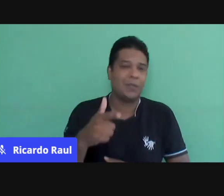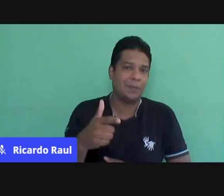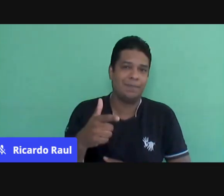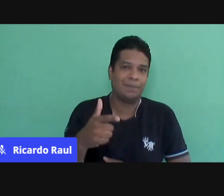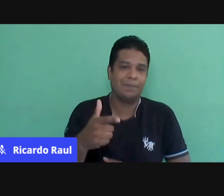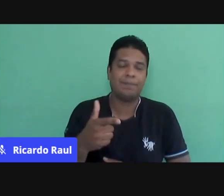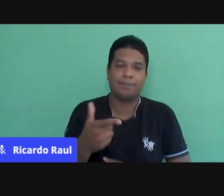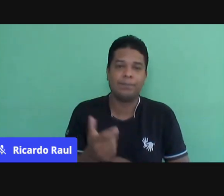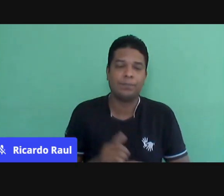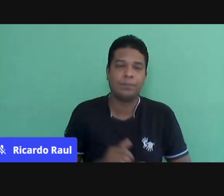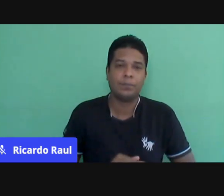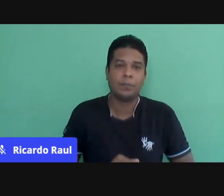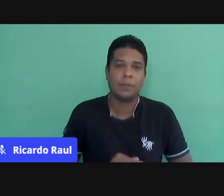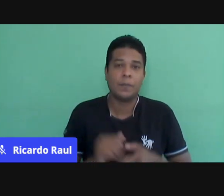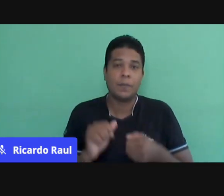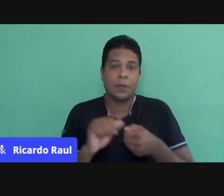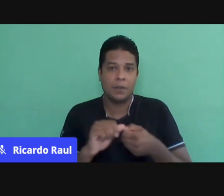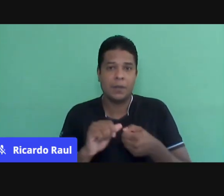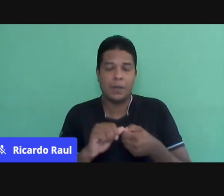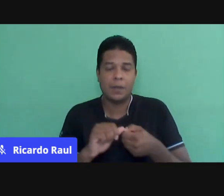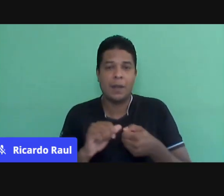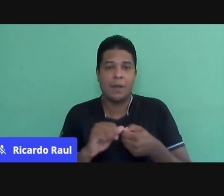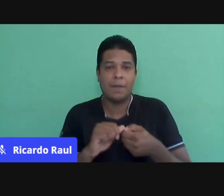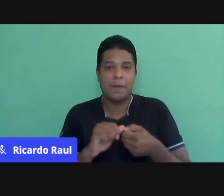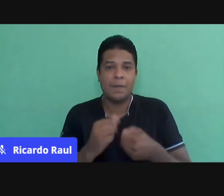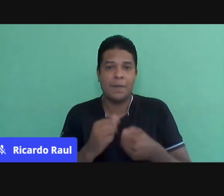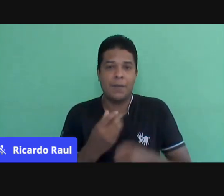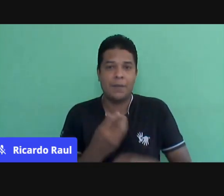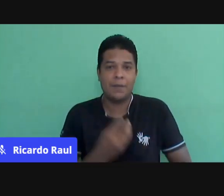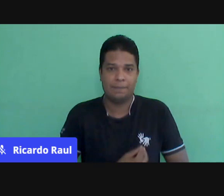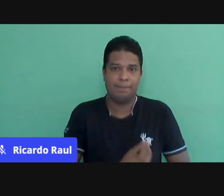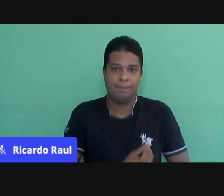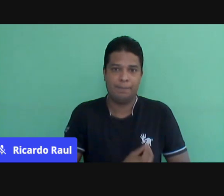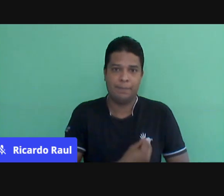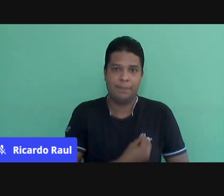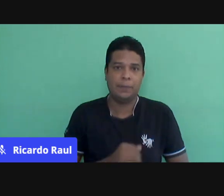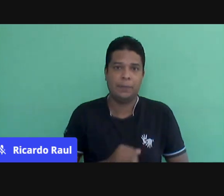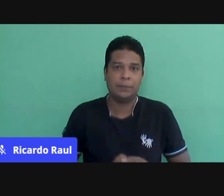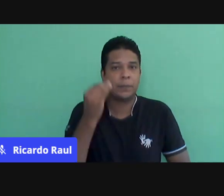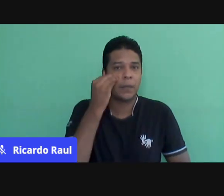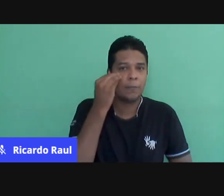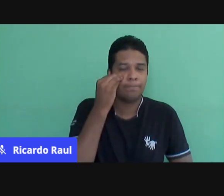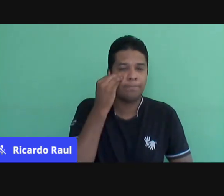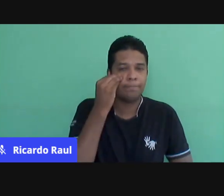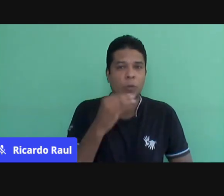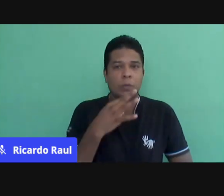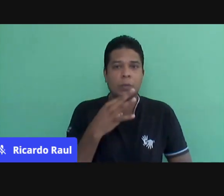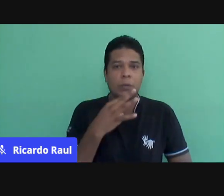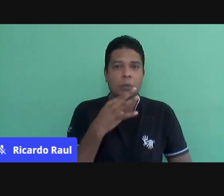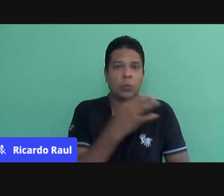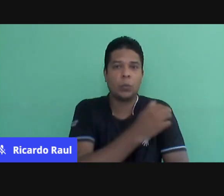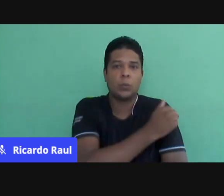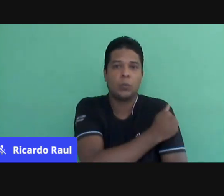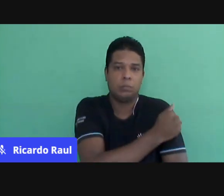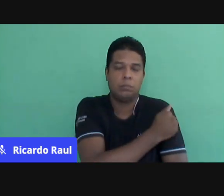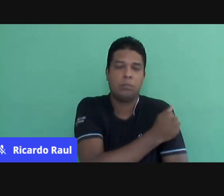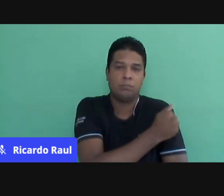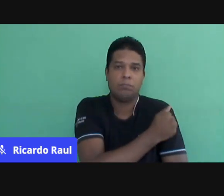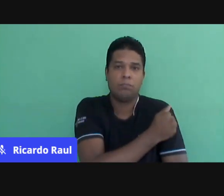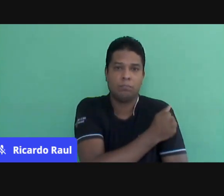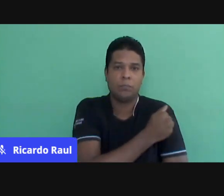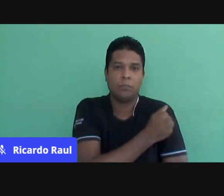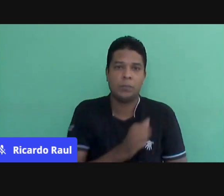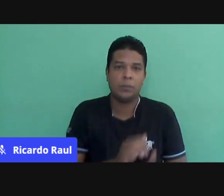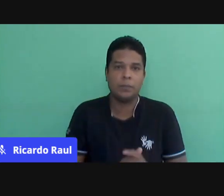realmente, né? De fazer parte das nossas vidas. É tentar aproximar esse conhecimento do aluno